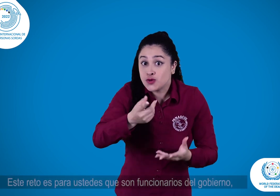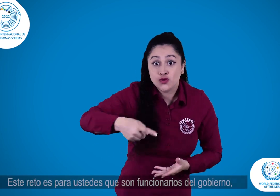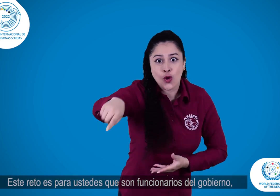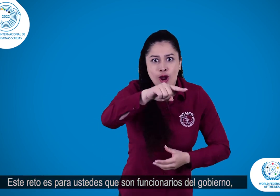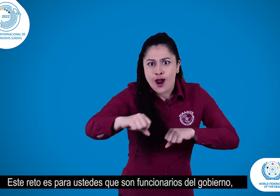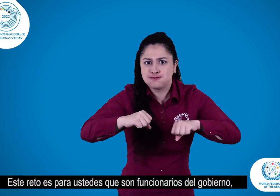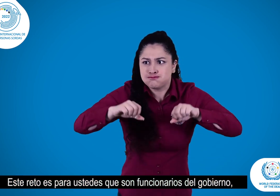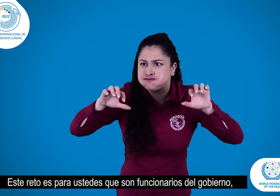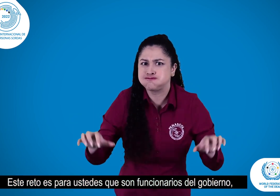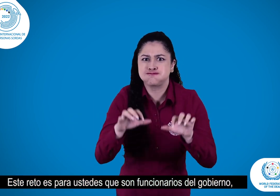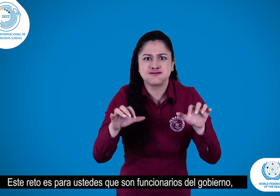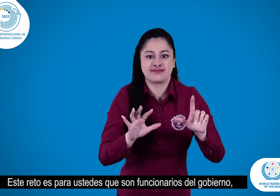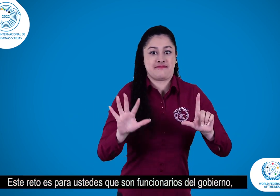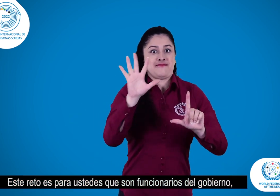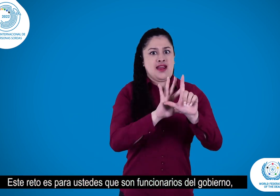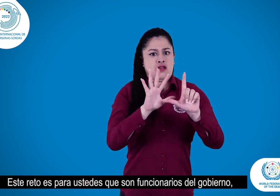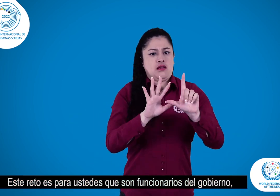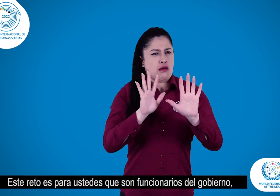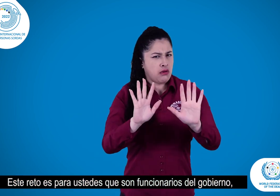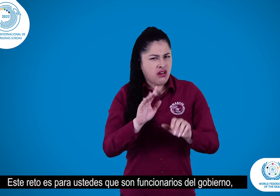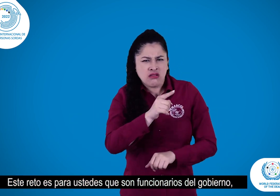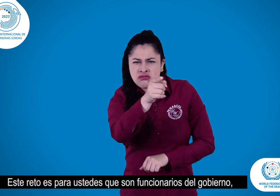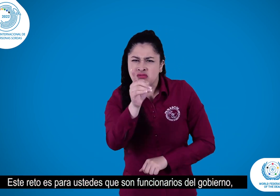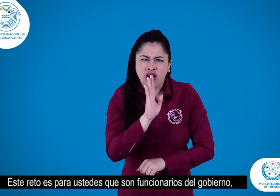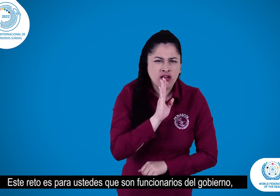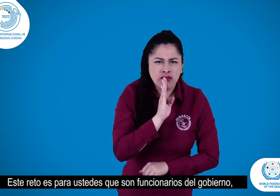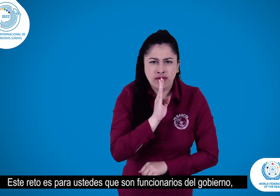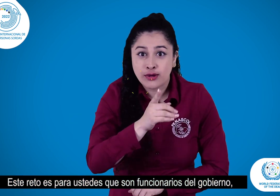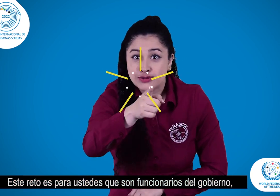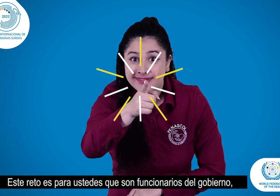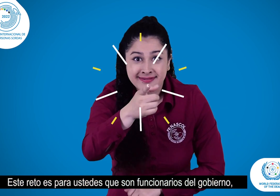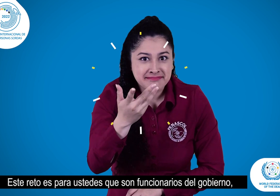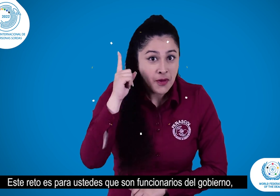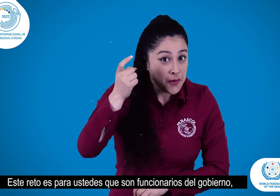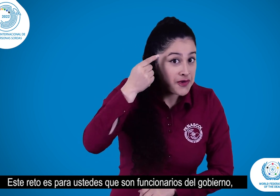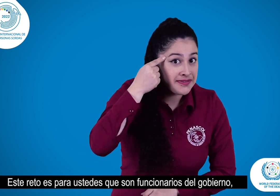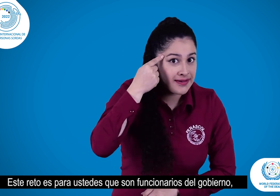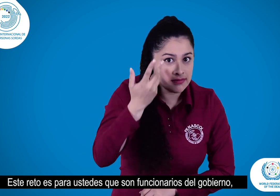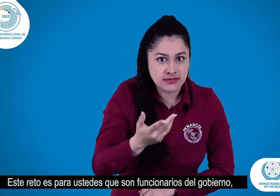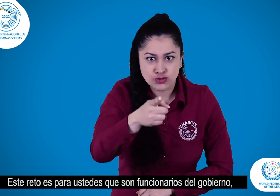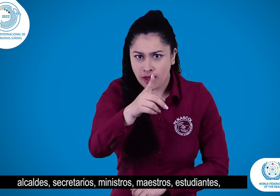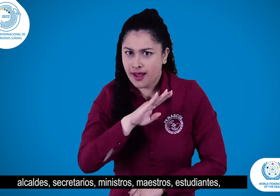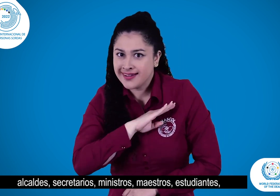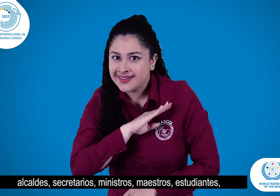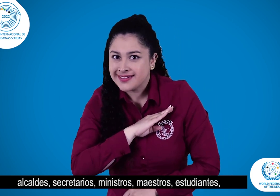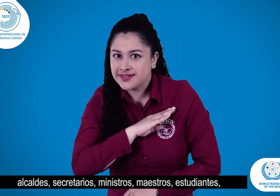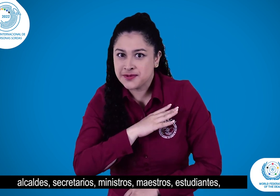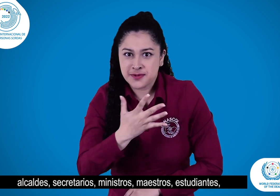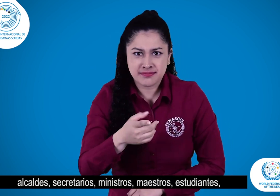Este reto es para... Ustedes que son funcionarios del gobierno. Alcaldes,